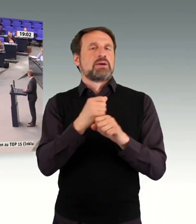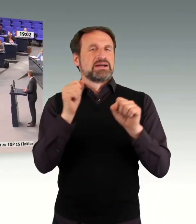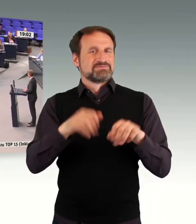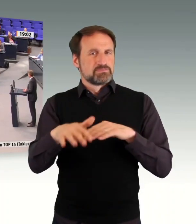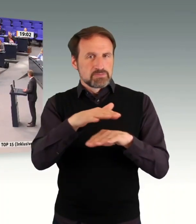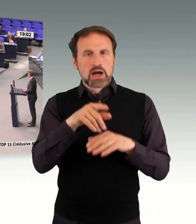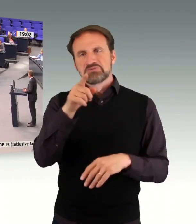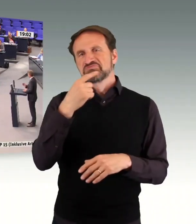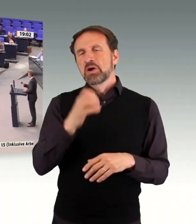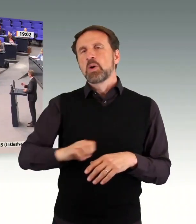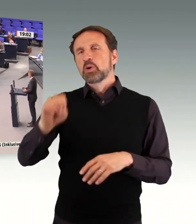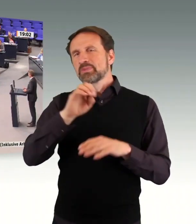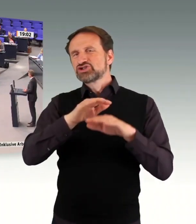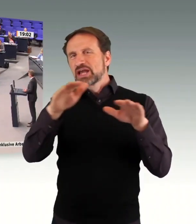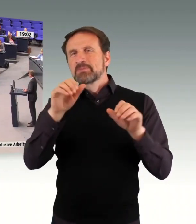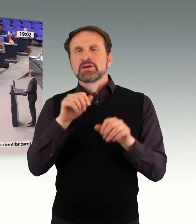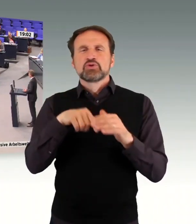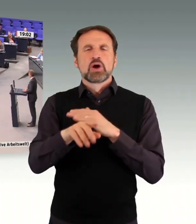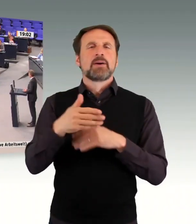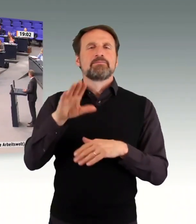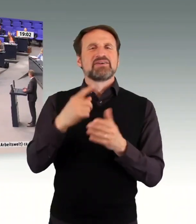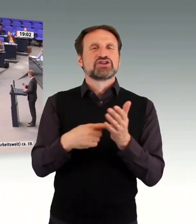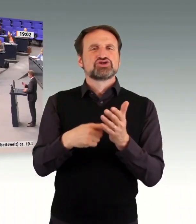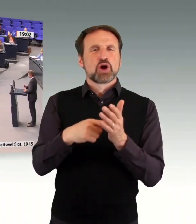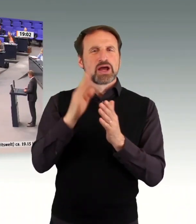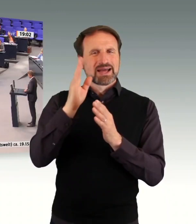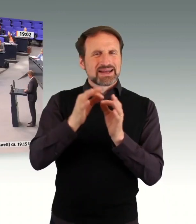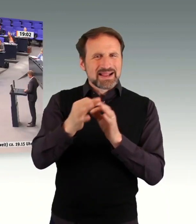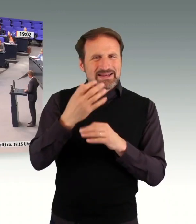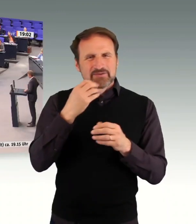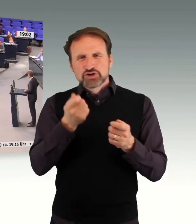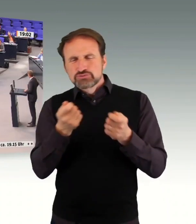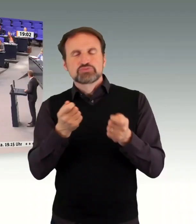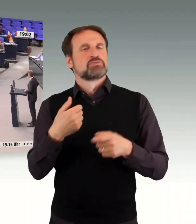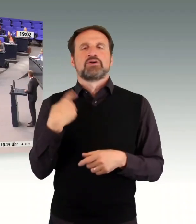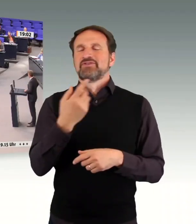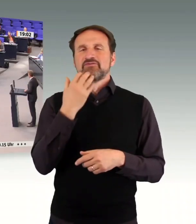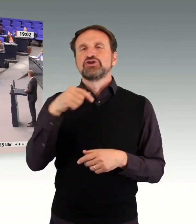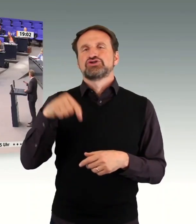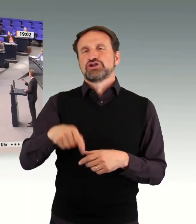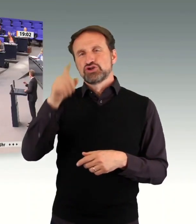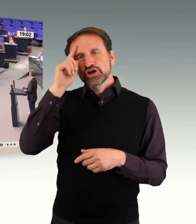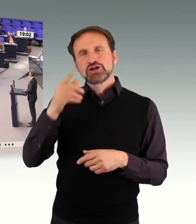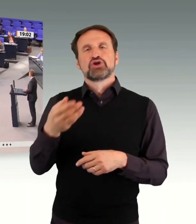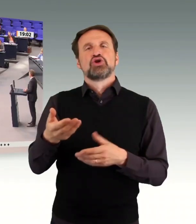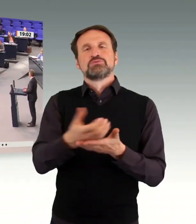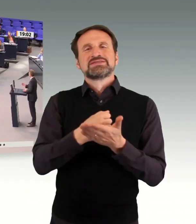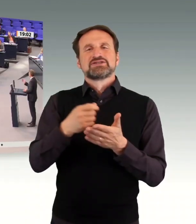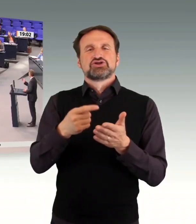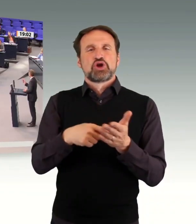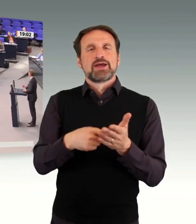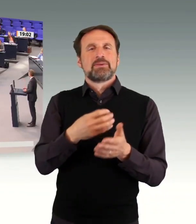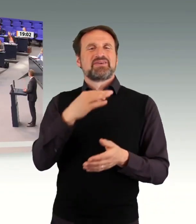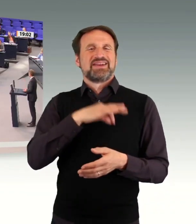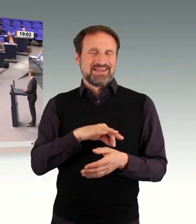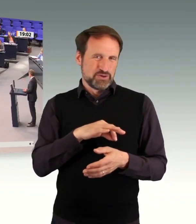einer Mehrwertsteuerrichtlinie zu bewegen. Wir haben im Koalitionsvertrag vereinbart, wir wollen eine umsatzsteuerliche Privilegierung in Deutschland festschreiben. Das werden wir auch tun. Auf